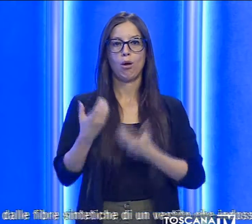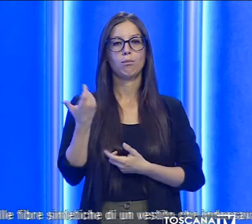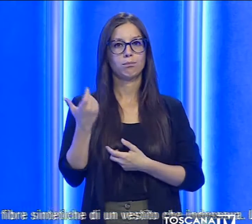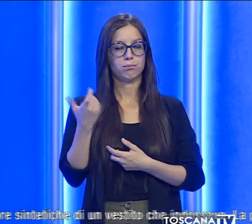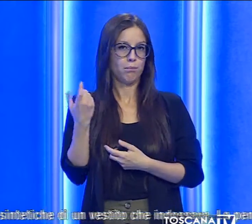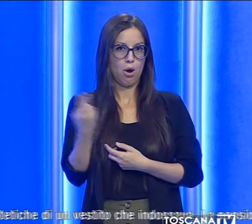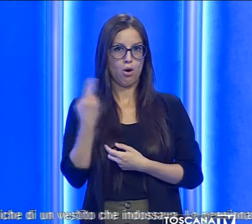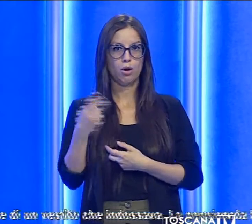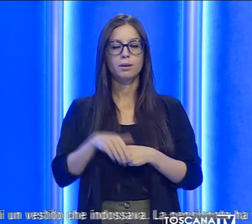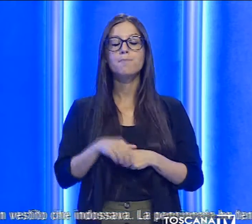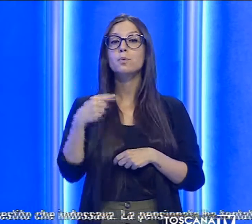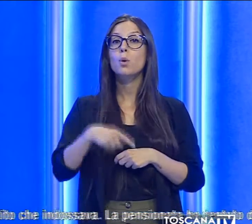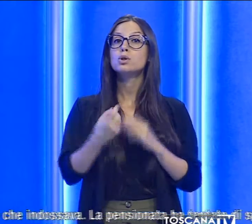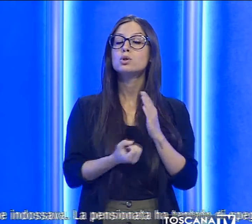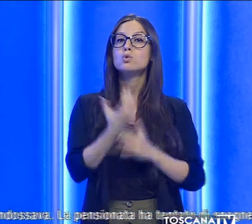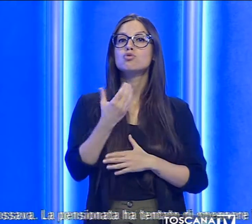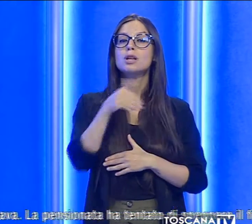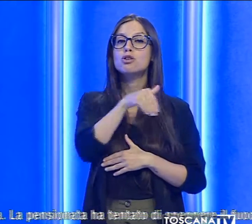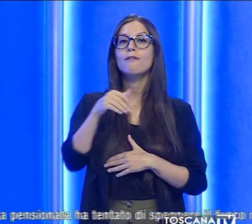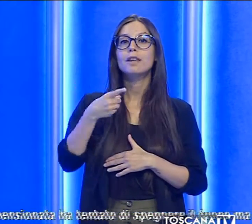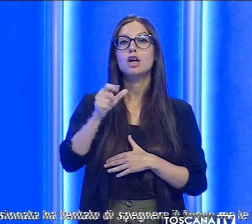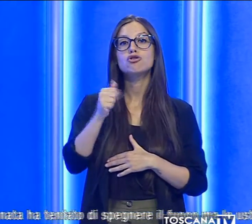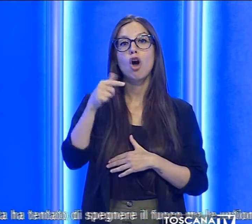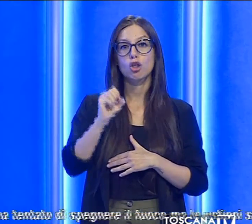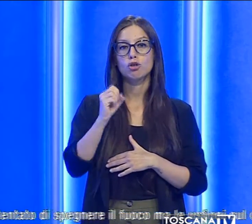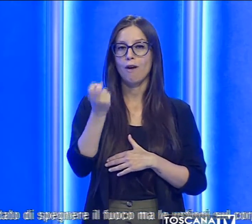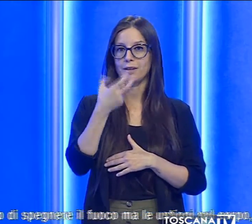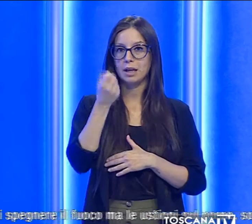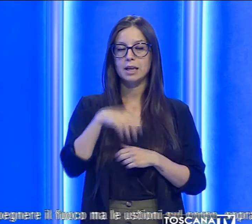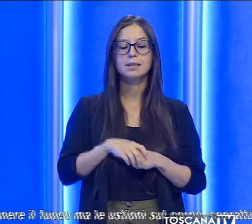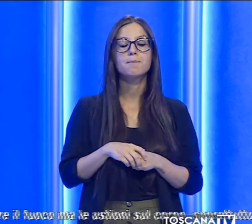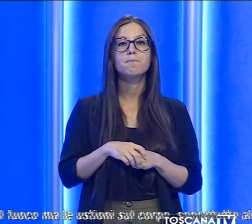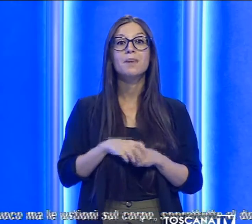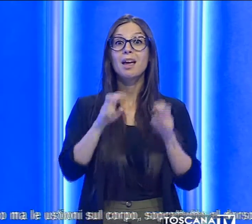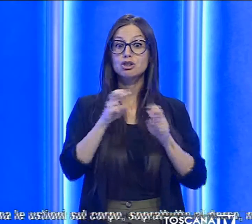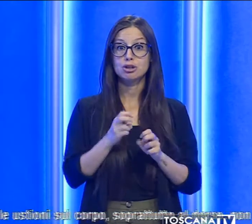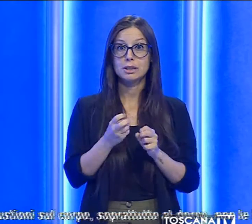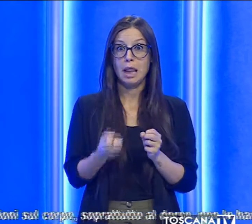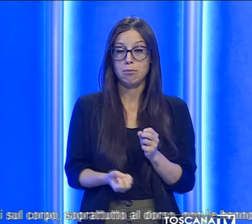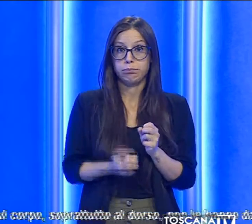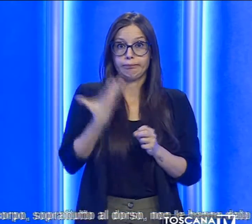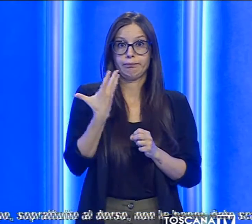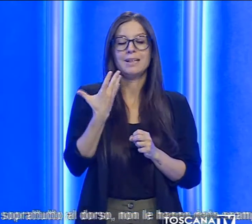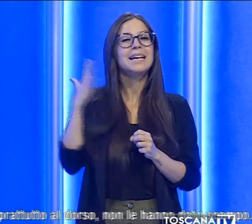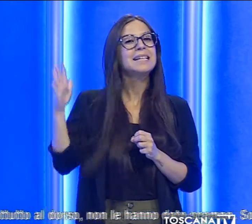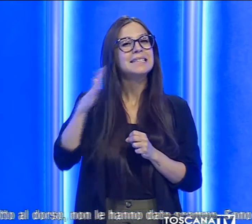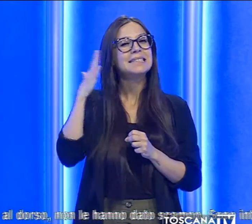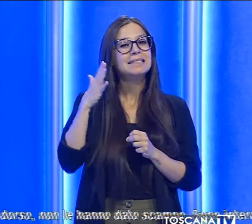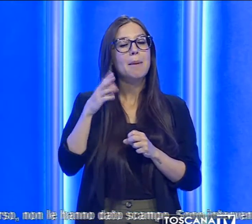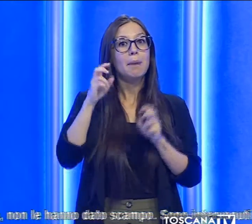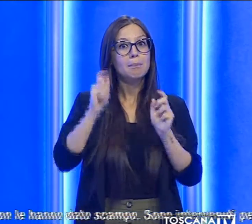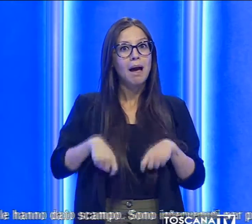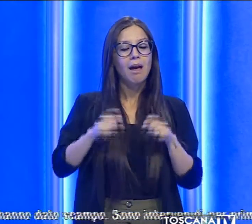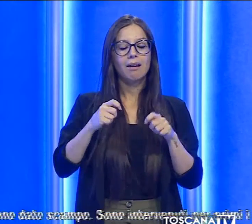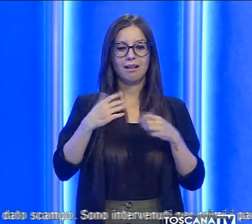La scintilla che ha provocato le fiamme pare sia partita dalle fibre sintetiche di un vestito che indossava.